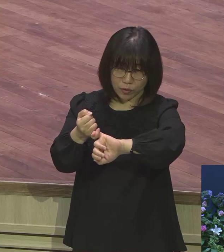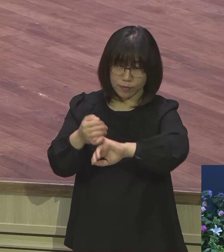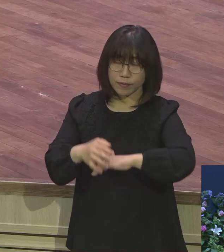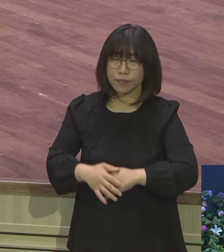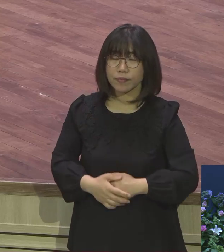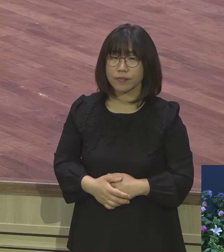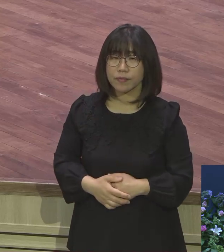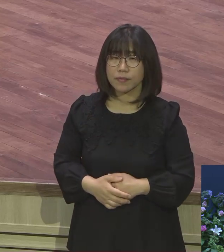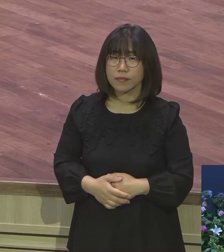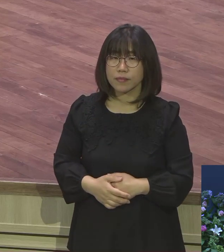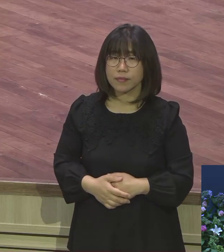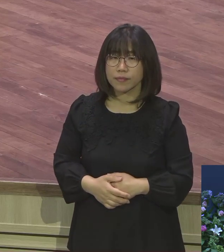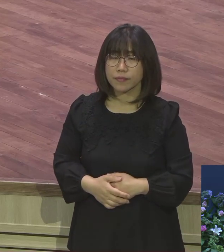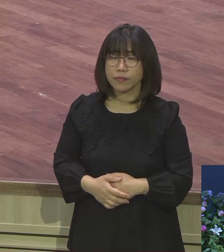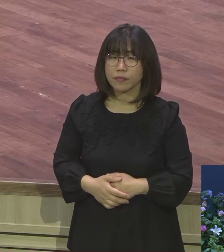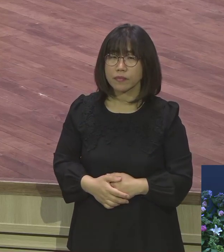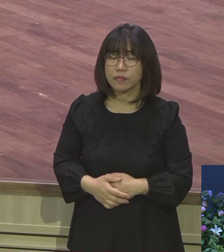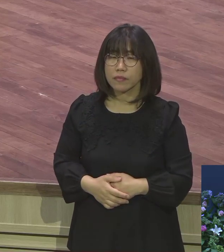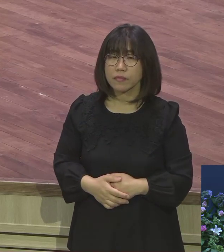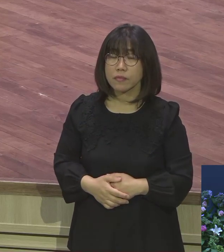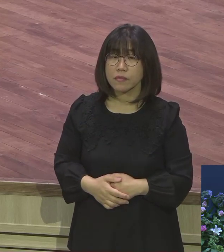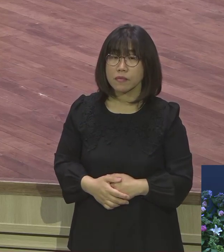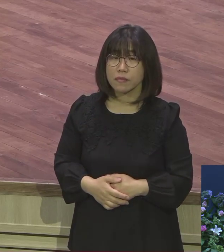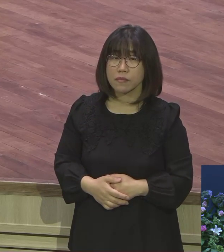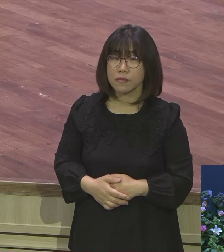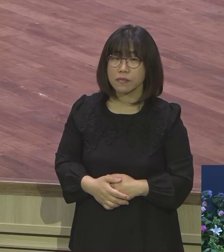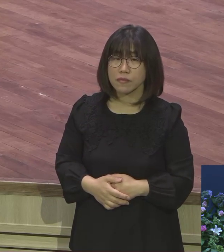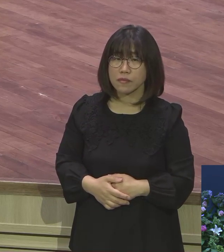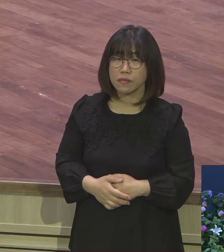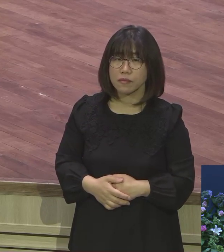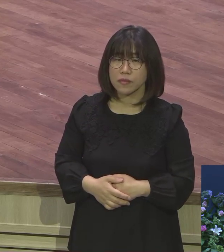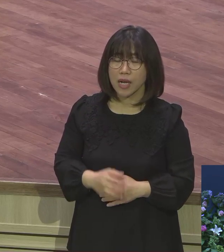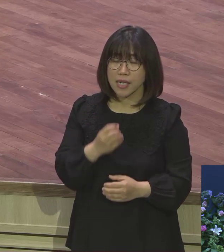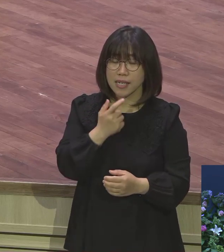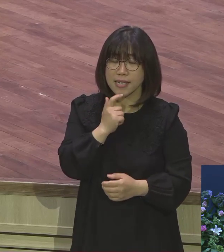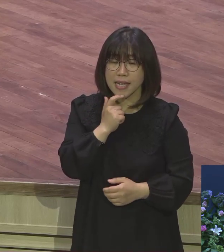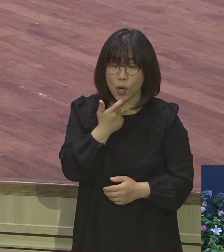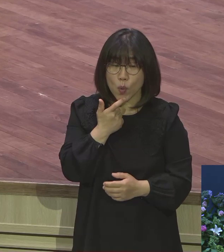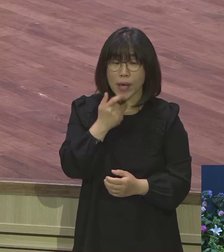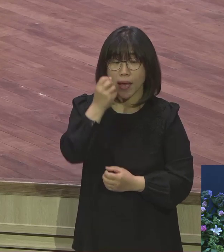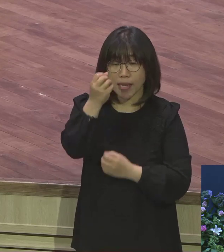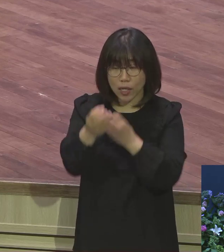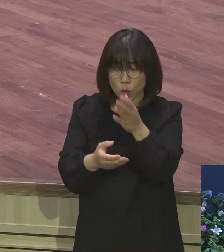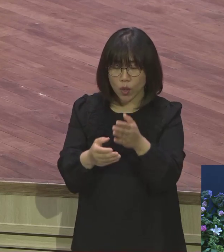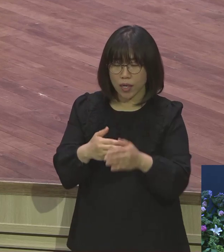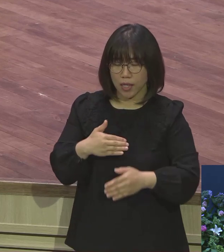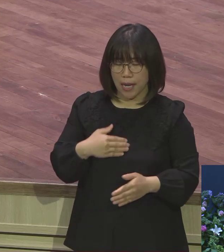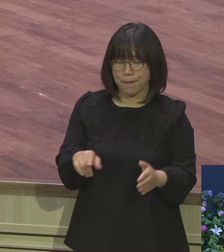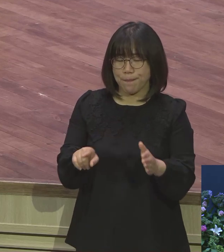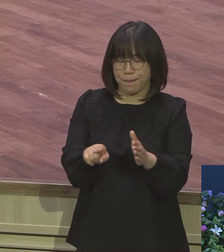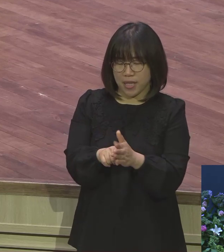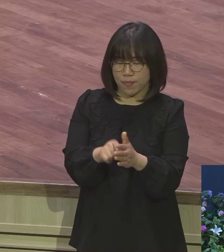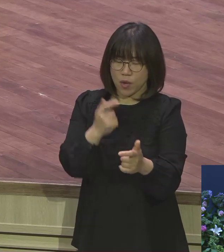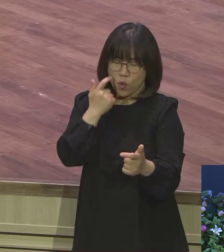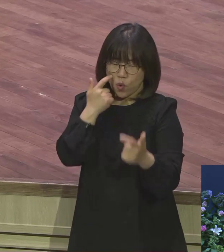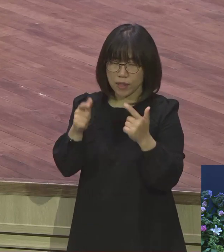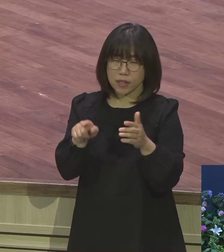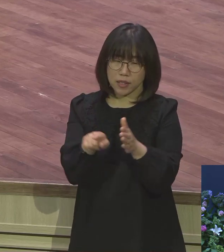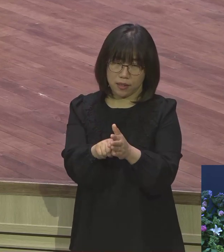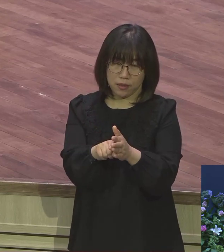조건무적인 것처럼 보이지만 그 내면에는 뭐요 믿음과 확신이 있었어요 하나님에 대한 믿음과 확신